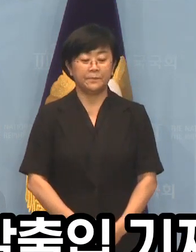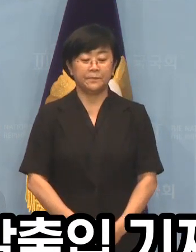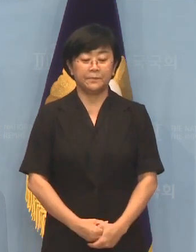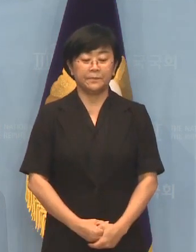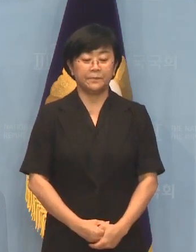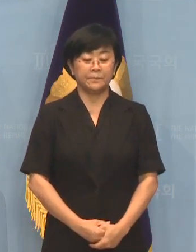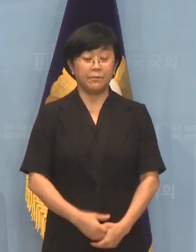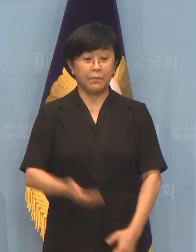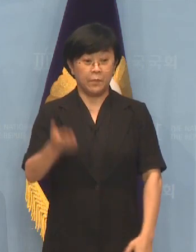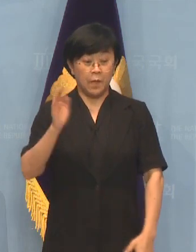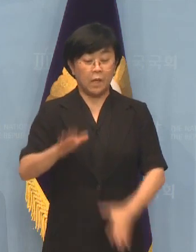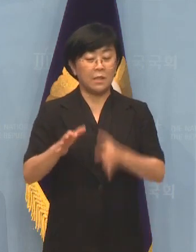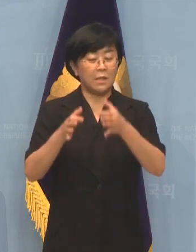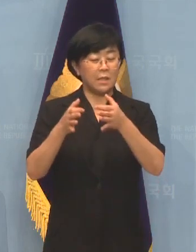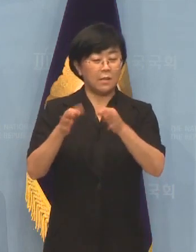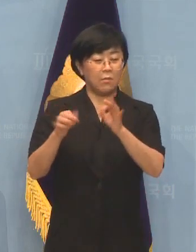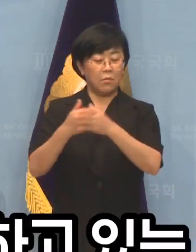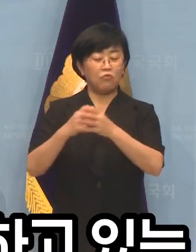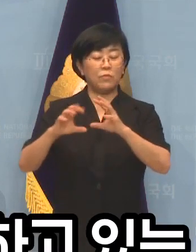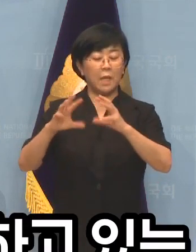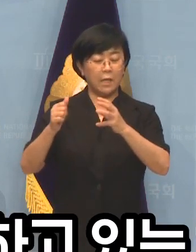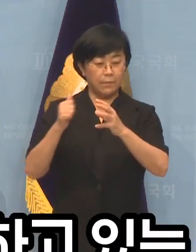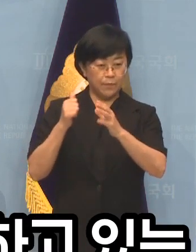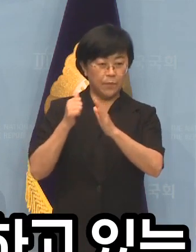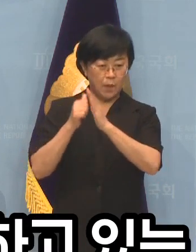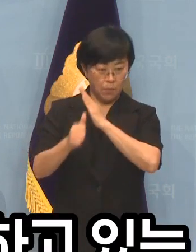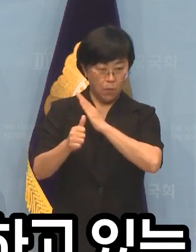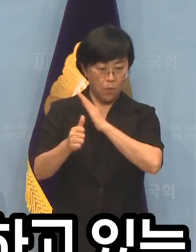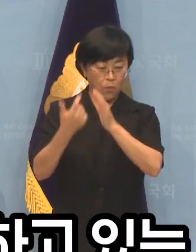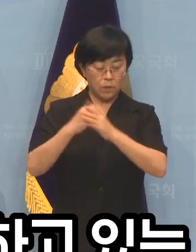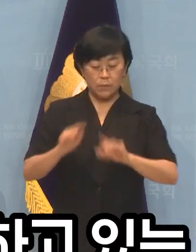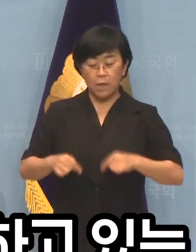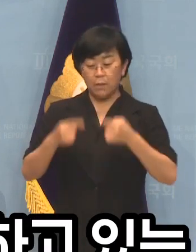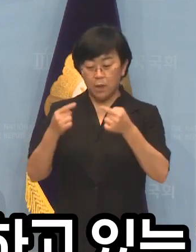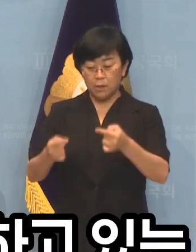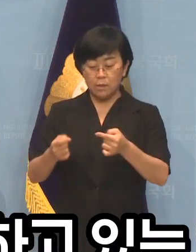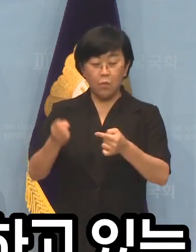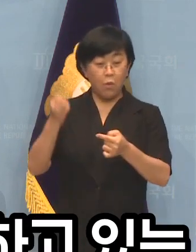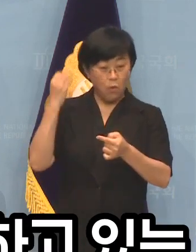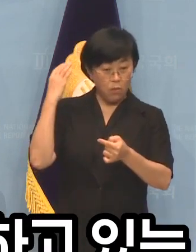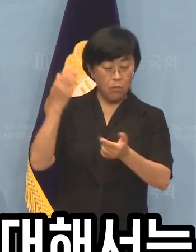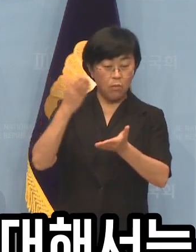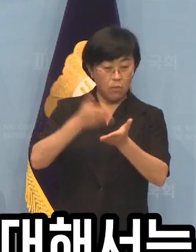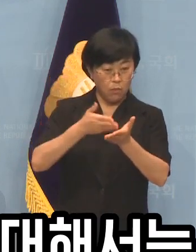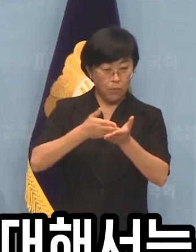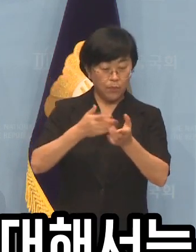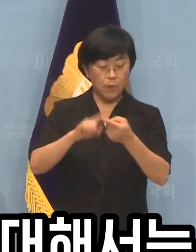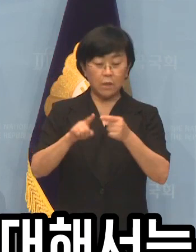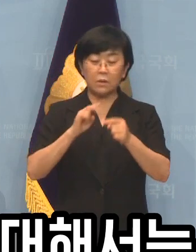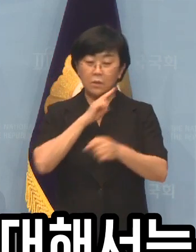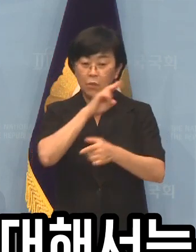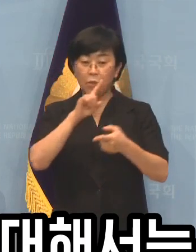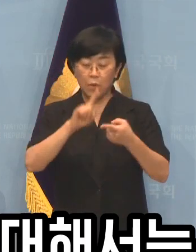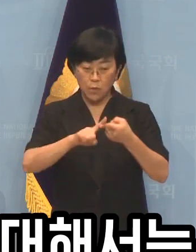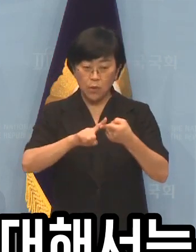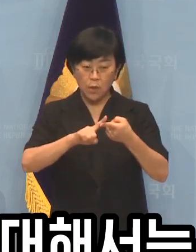하지만 김기현 원내대표나 마냐 사냥에 동참하고 있는 일부 언론은 이런 의혹에